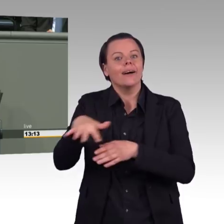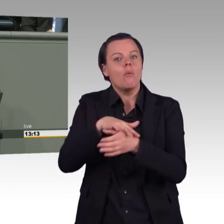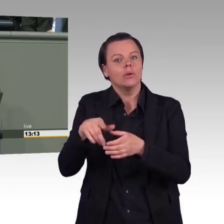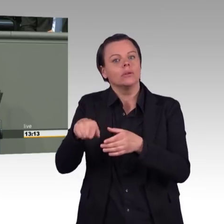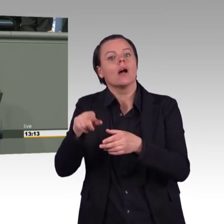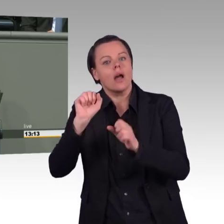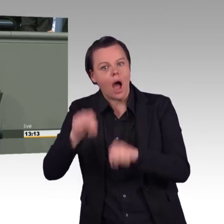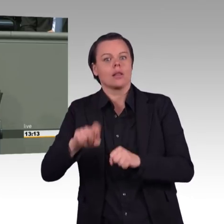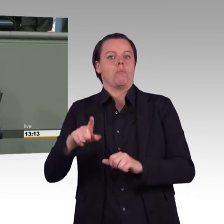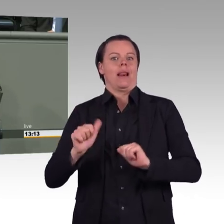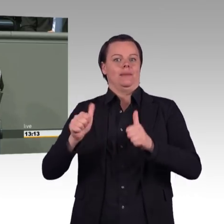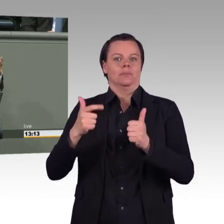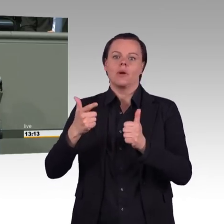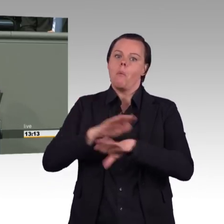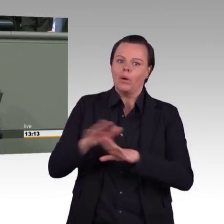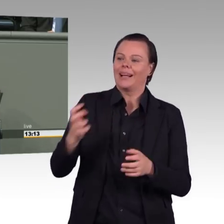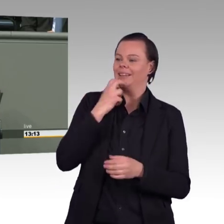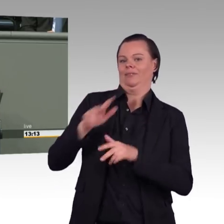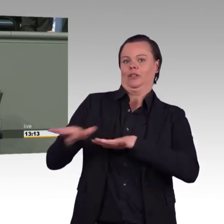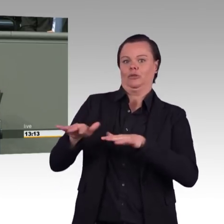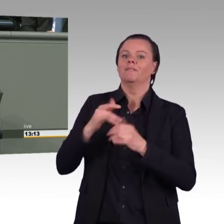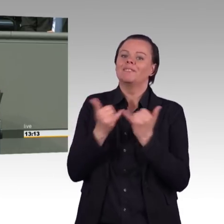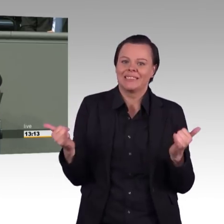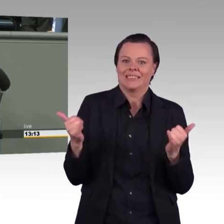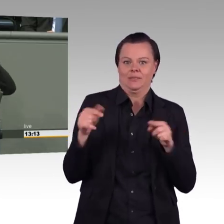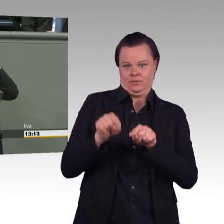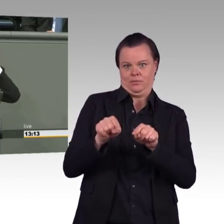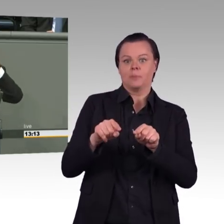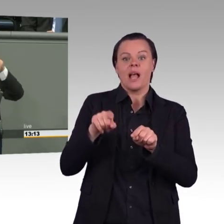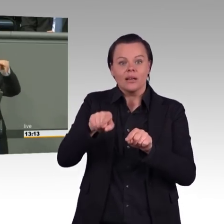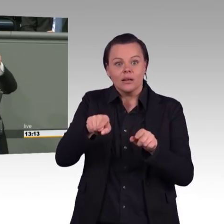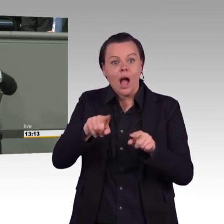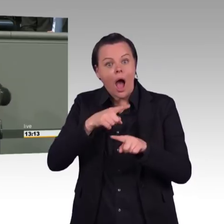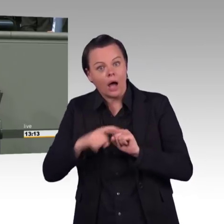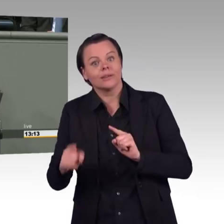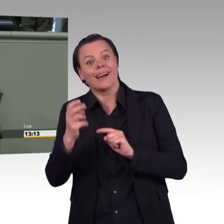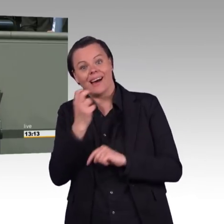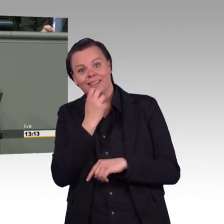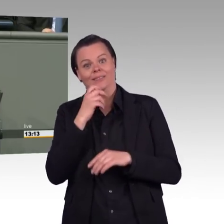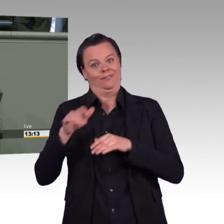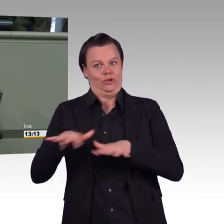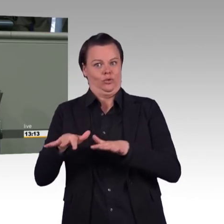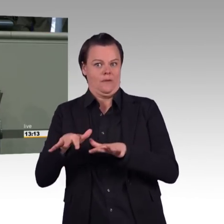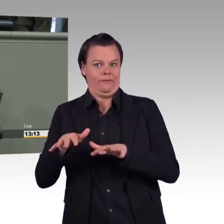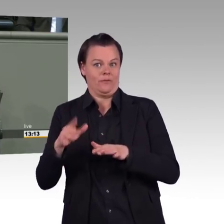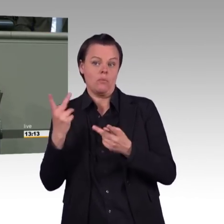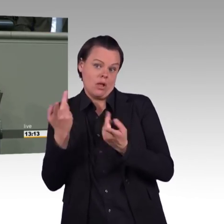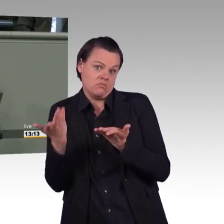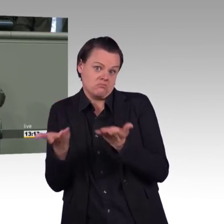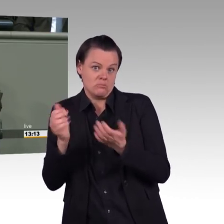meine Damen und Herren, da gab es doch mal so ein Gedicht, wenn ich mich so erinnere, was stört uns, wenn ein Sack reißt, in China umfällt. Und so ist